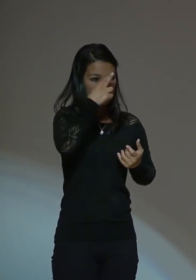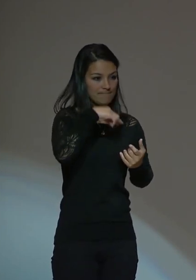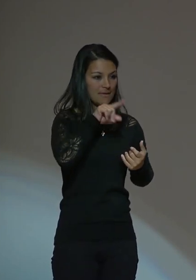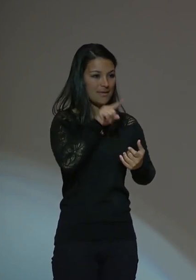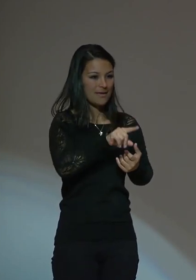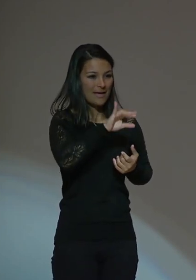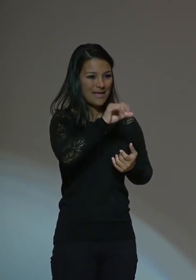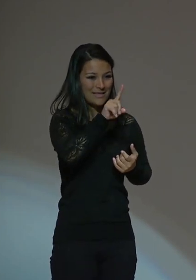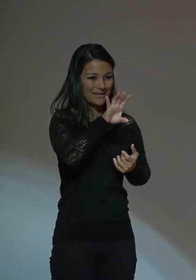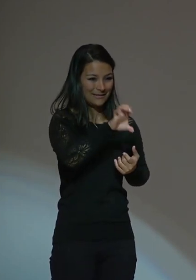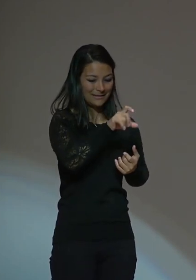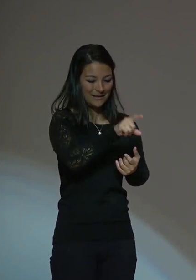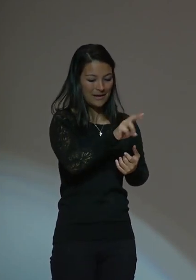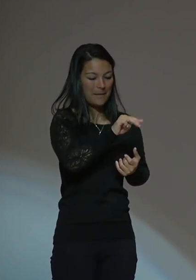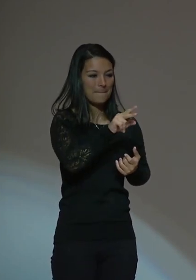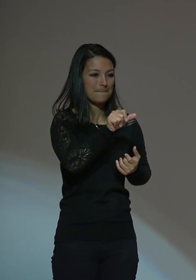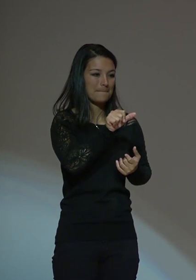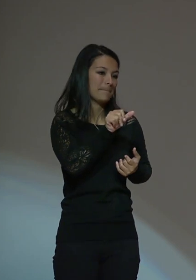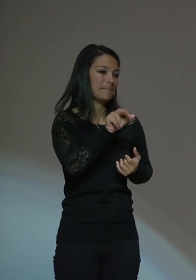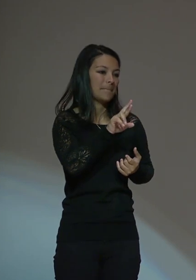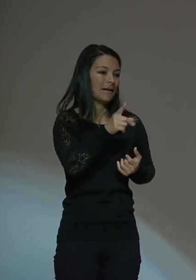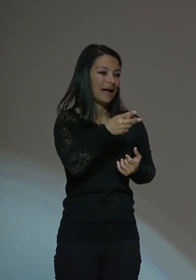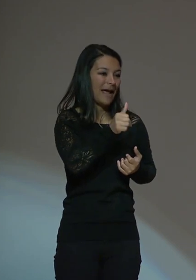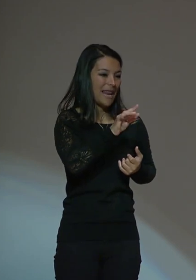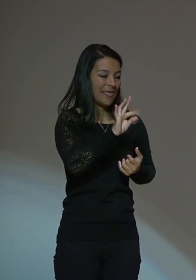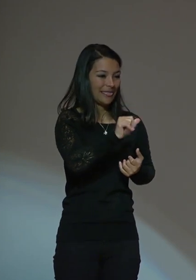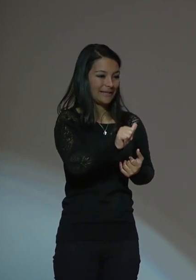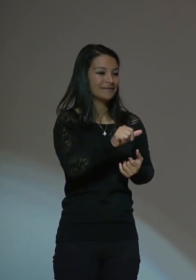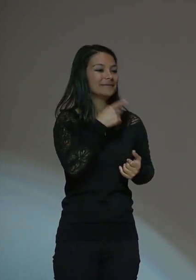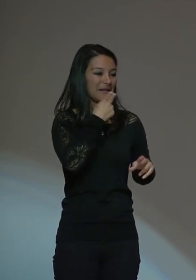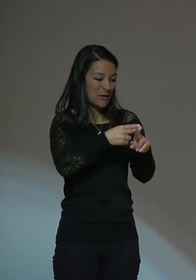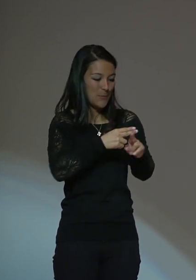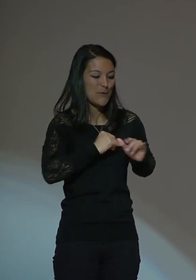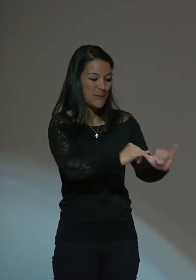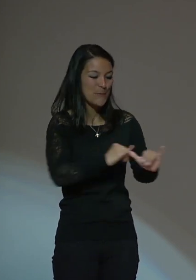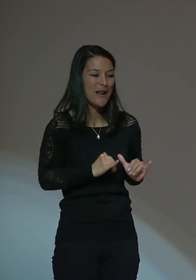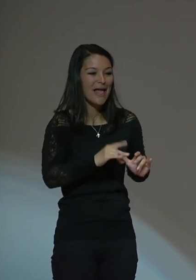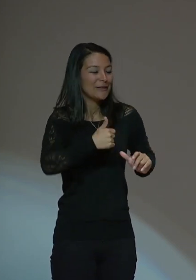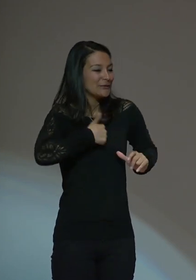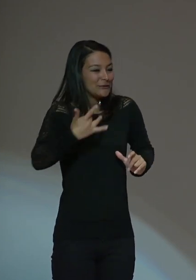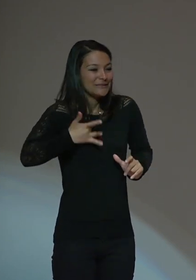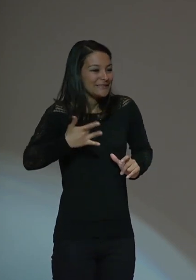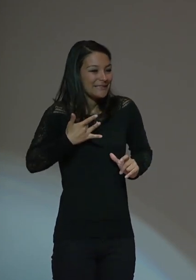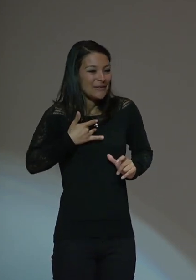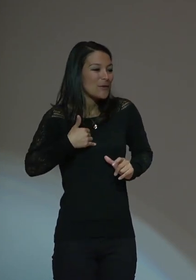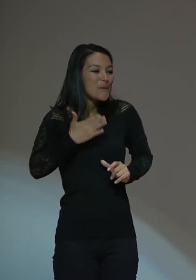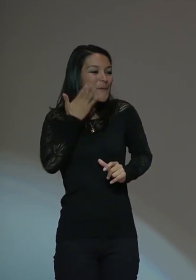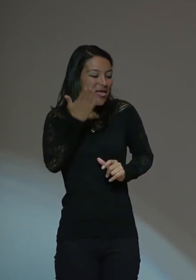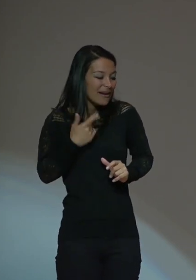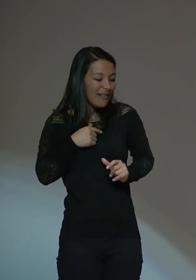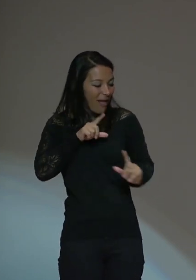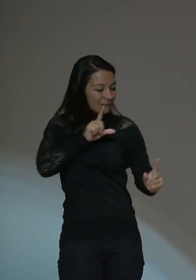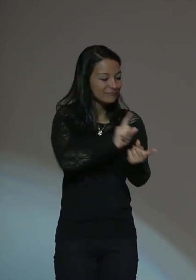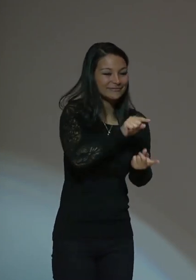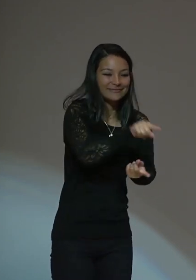Ilse, Margarita. Entonces, yo siempre me siento padrina de esta familia.